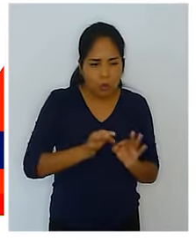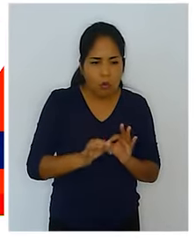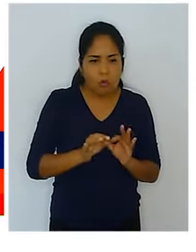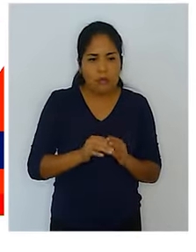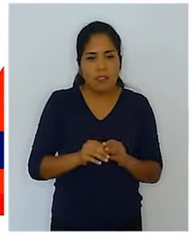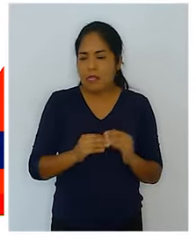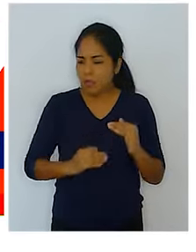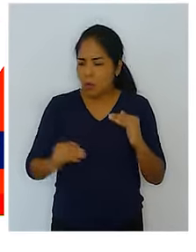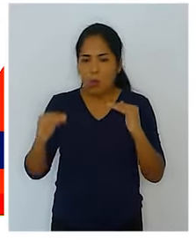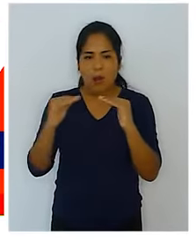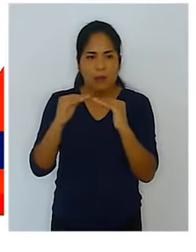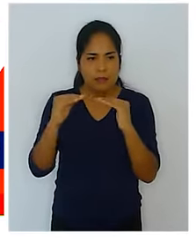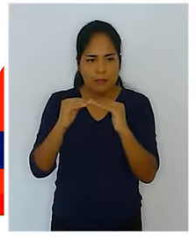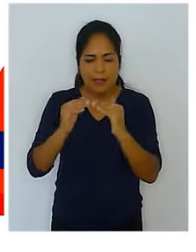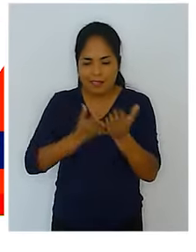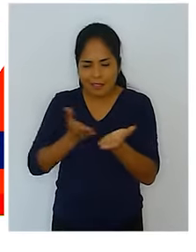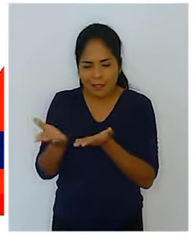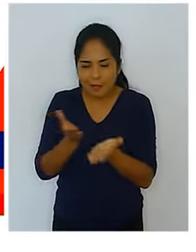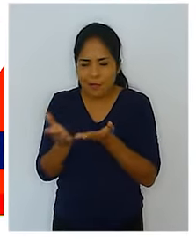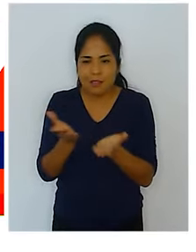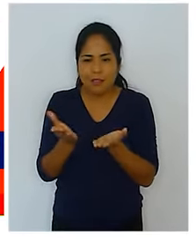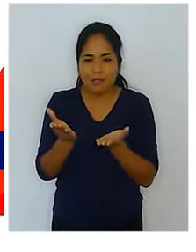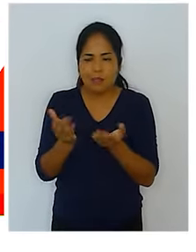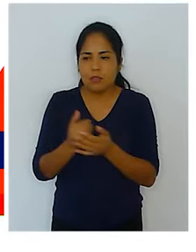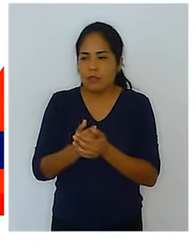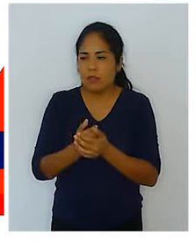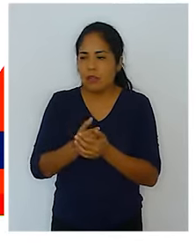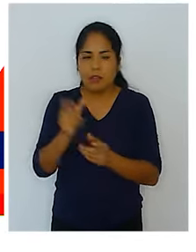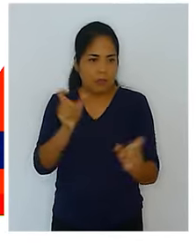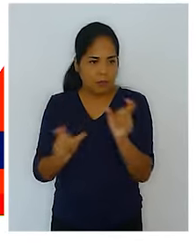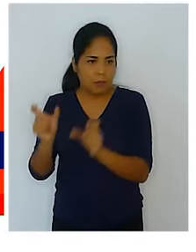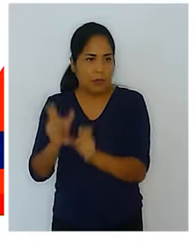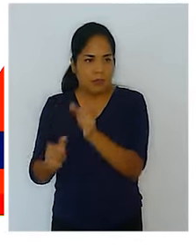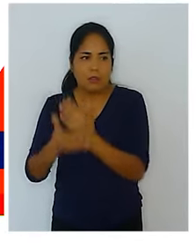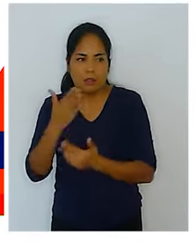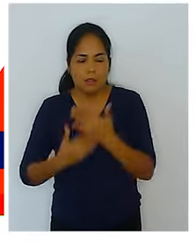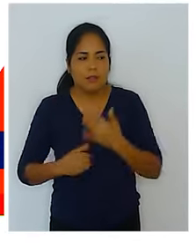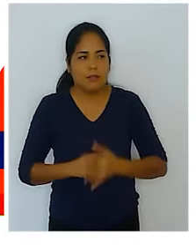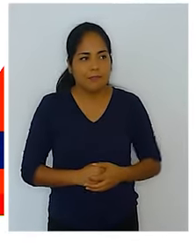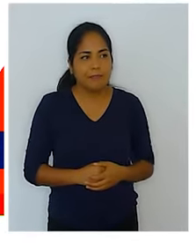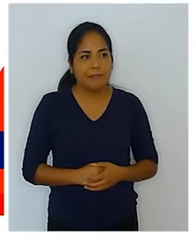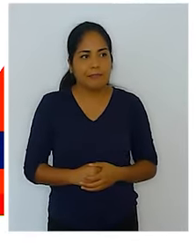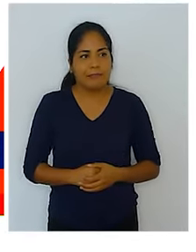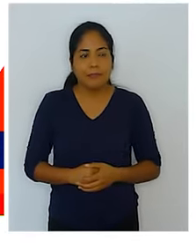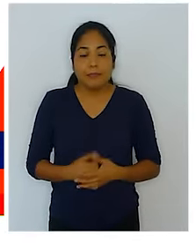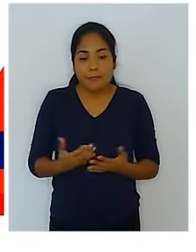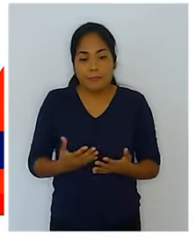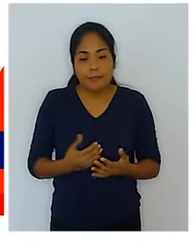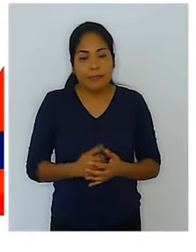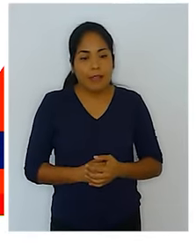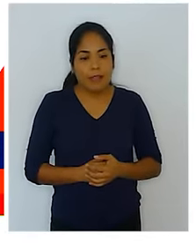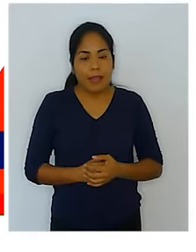local, se dé en igualdad de condiciones para las personas con discapacidad,